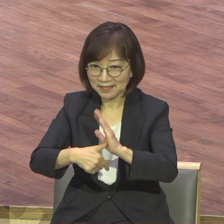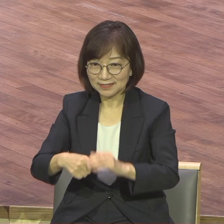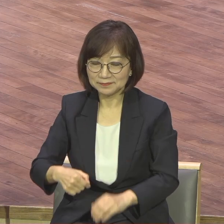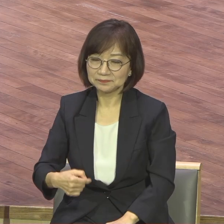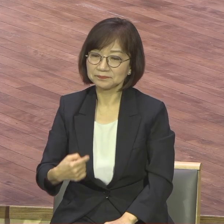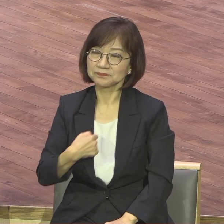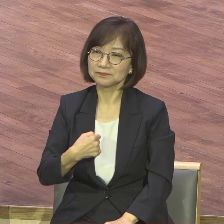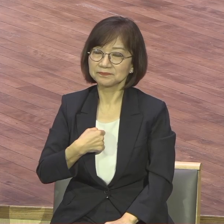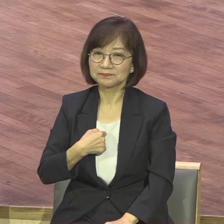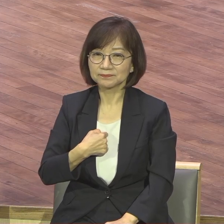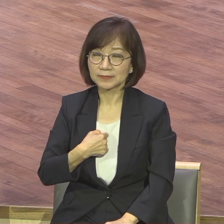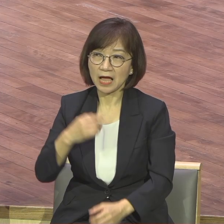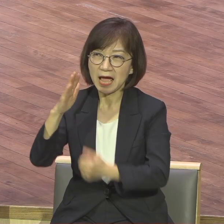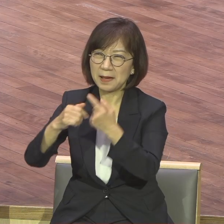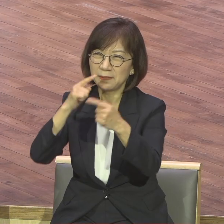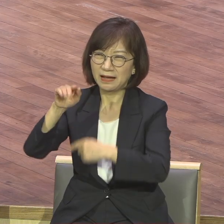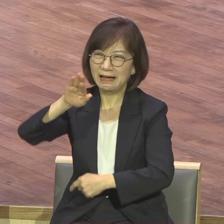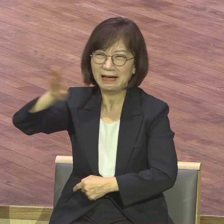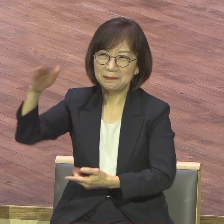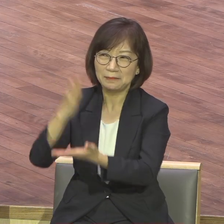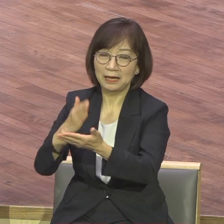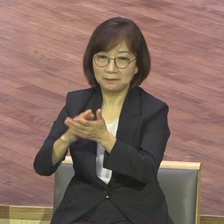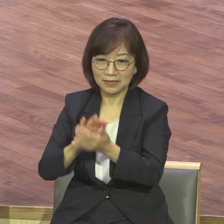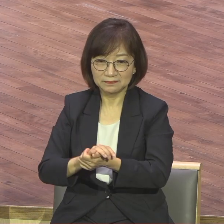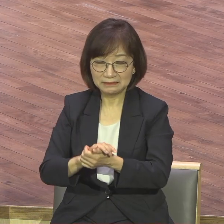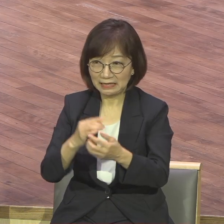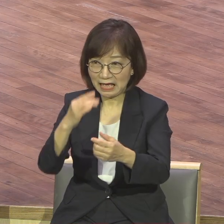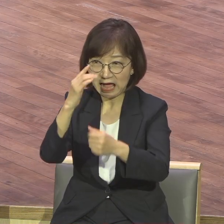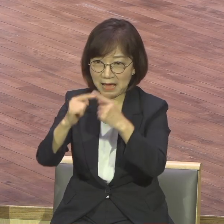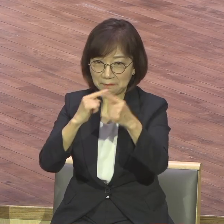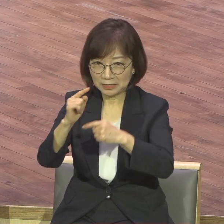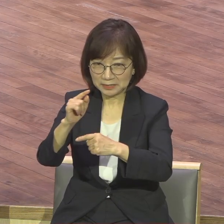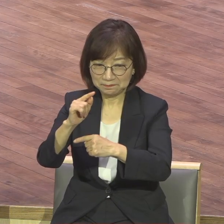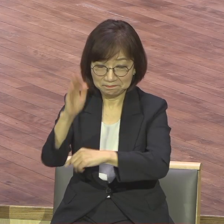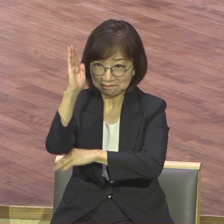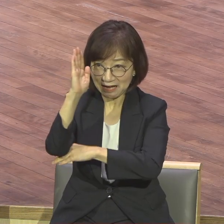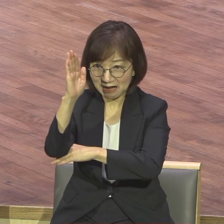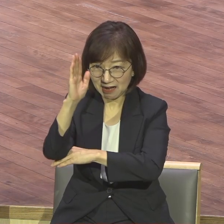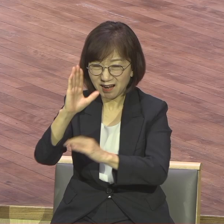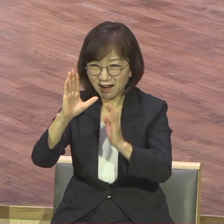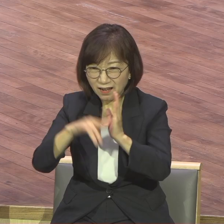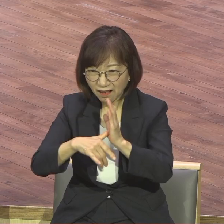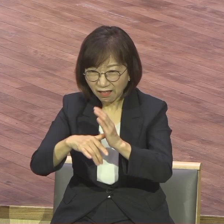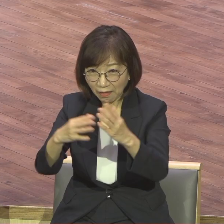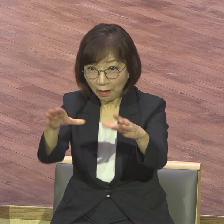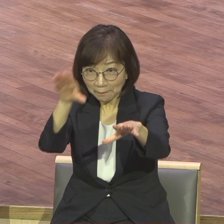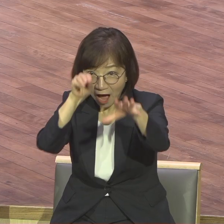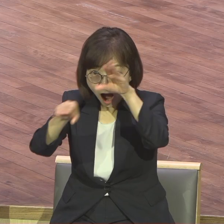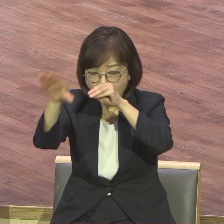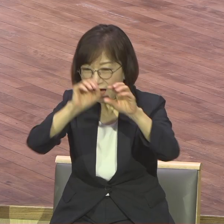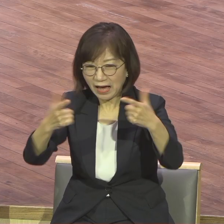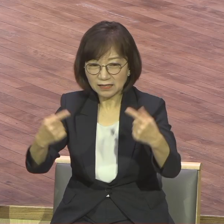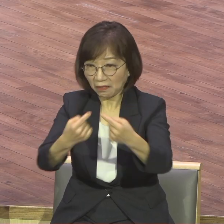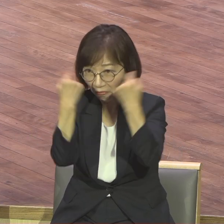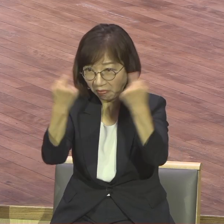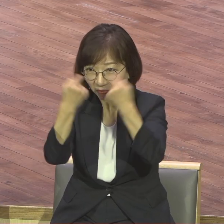말씀 속에 들어오지 못하고 예배 드리는데 상처 속에서 그냥 과거 속에서 그냥 묻혀있다 하면